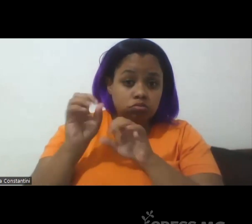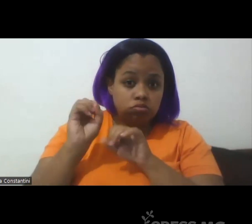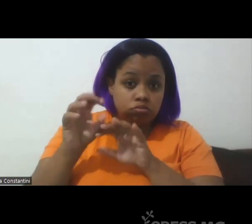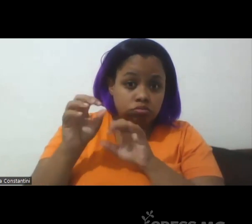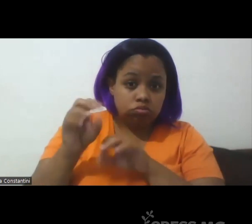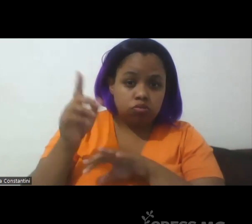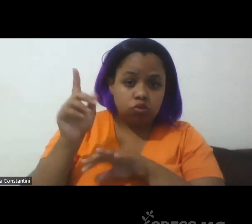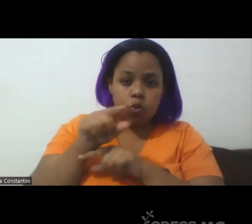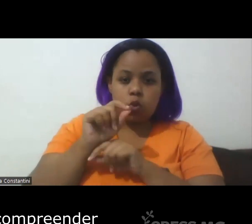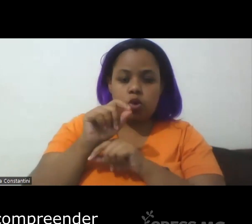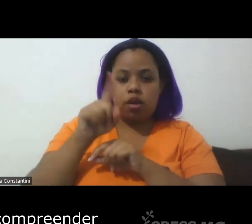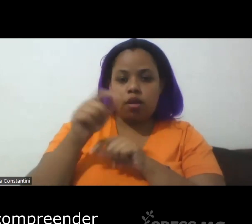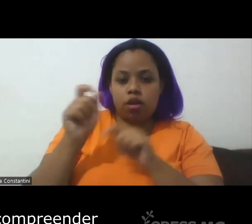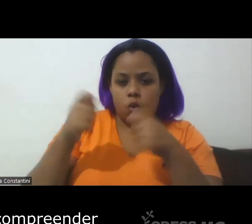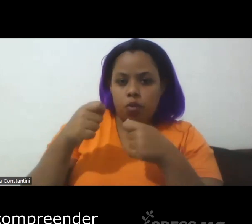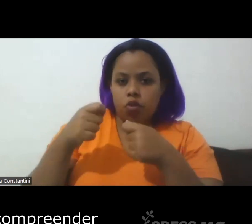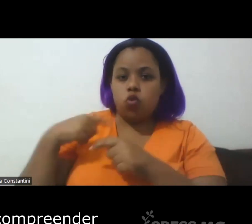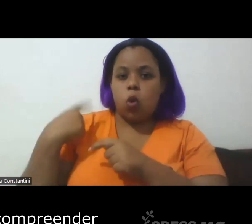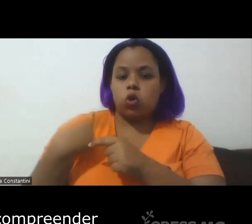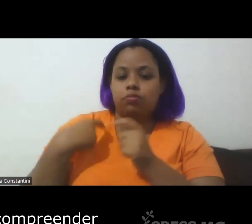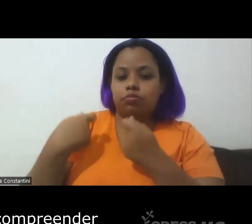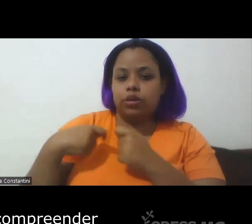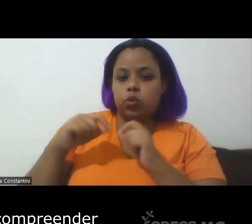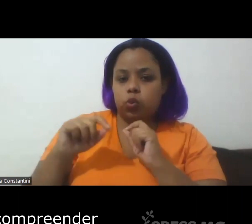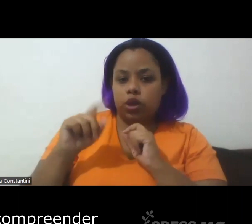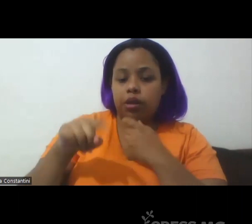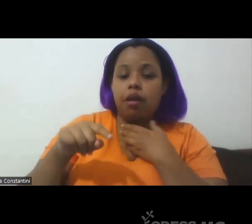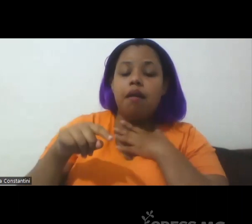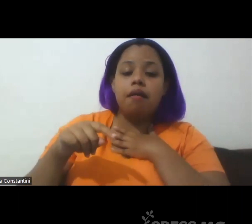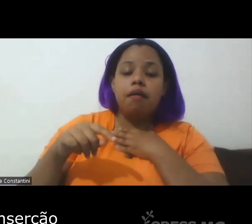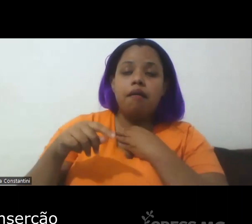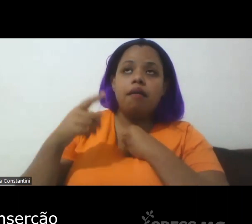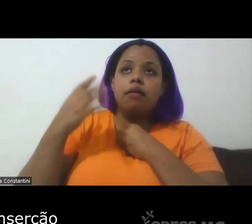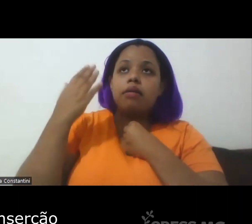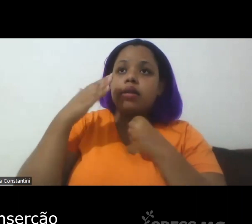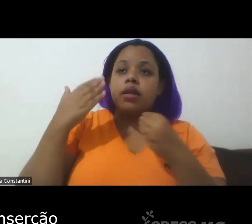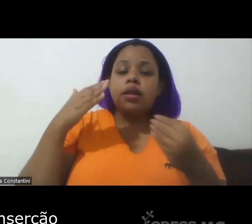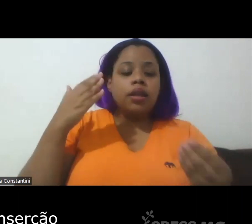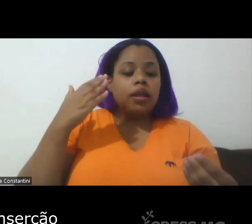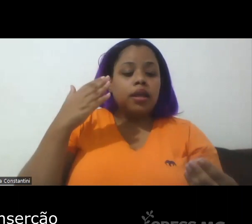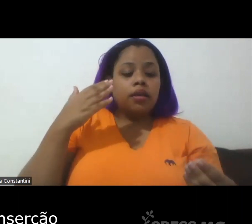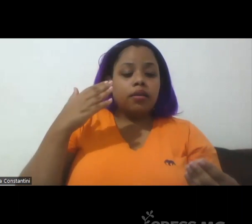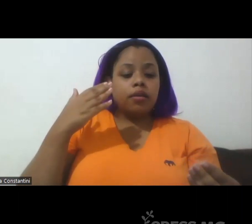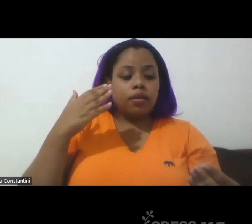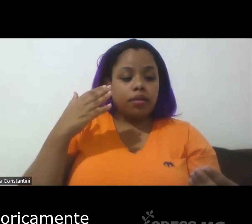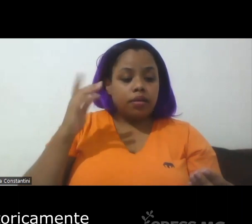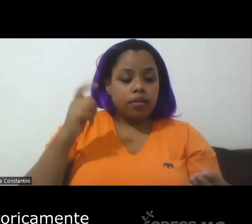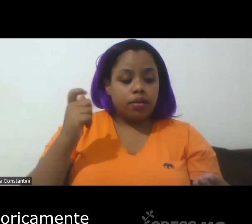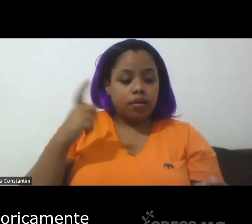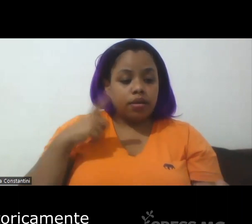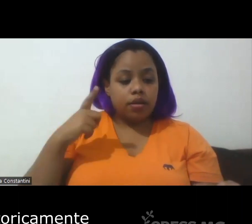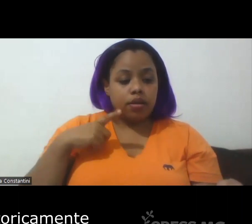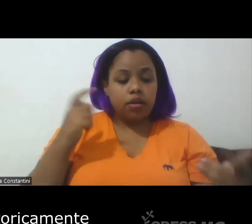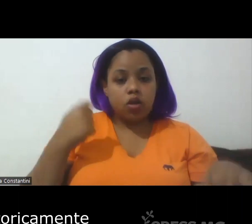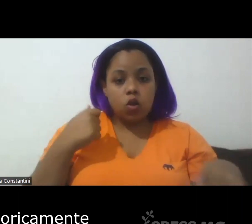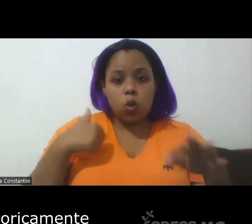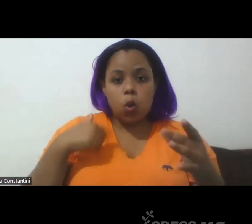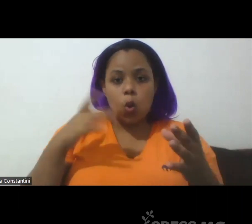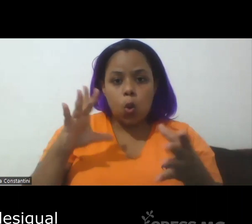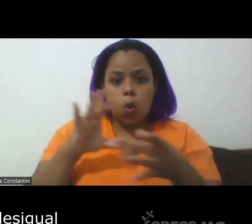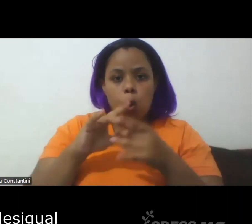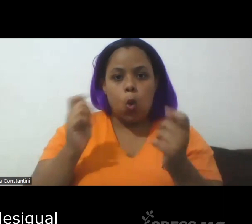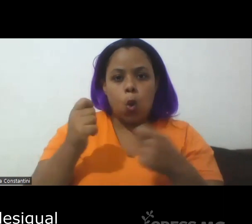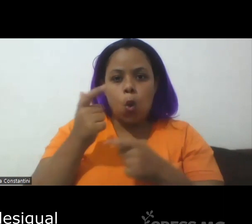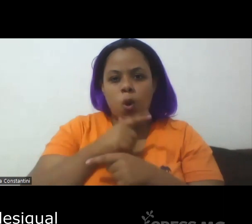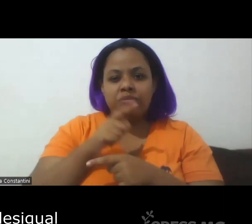nós temos que compreender que essa inserção ela se deu historicamente